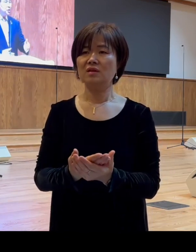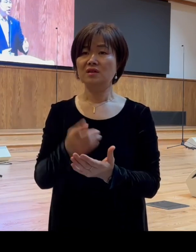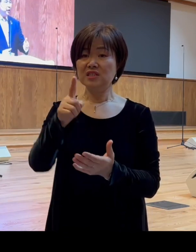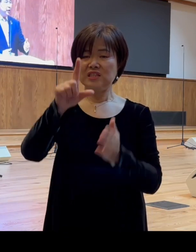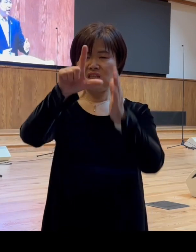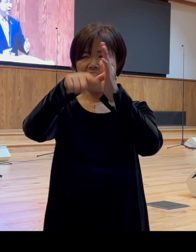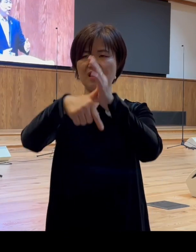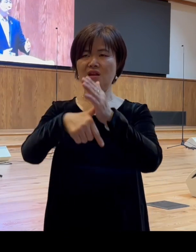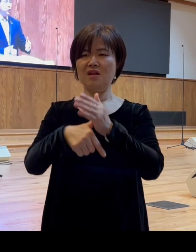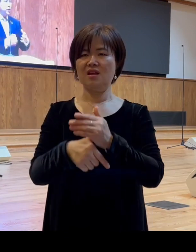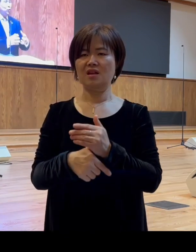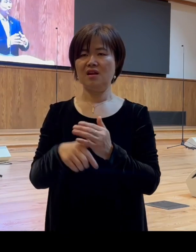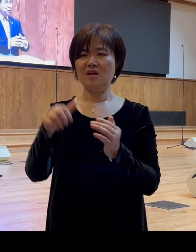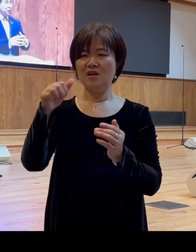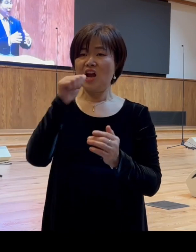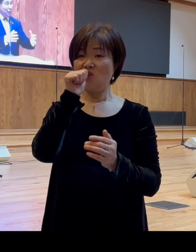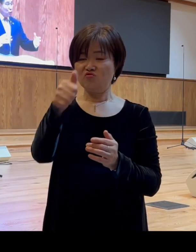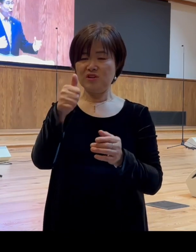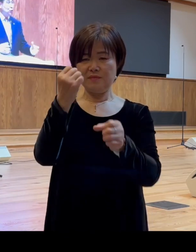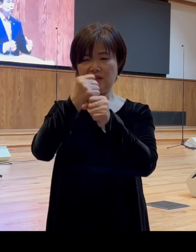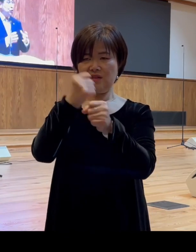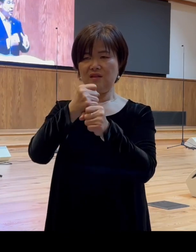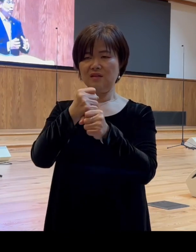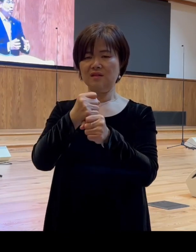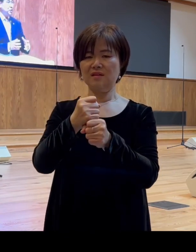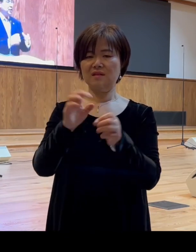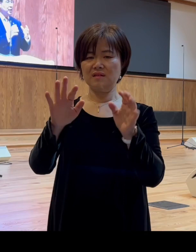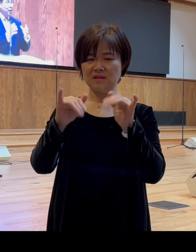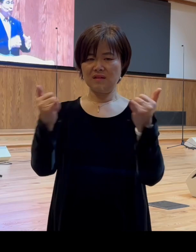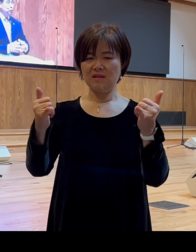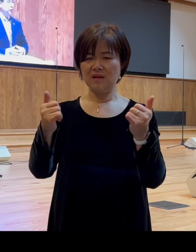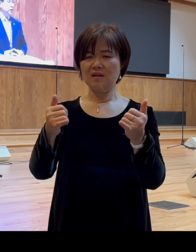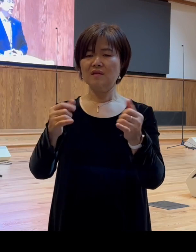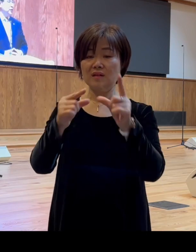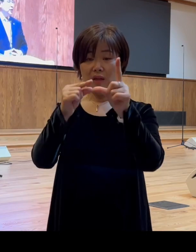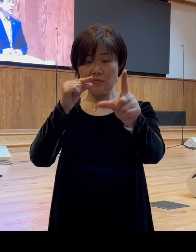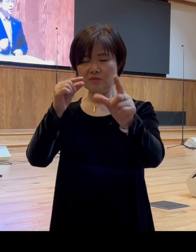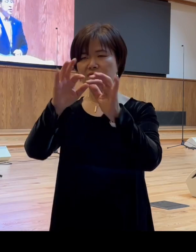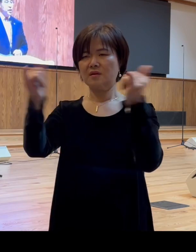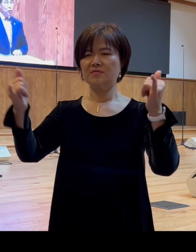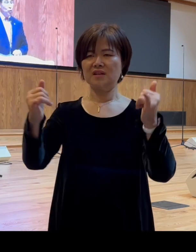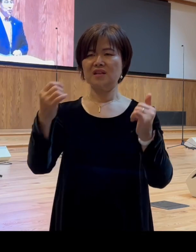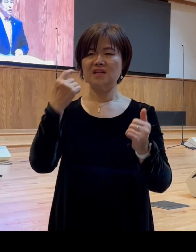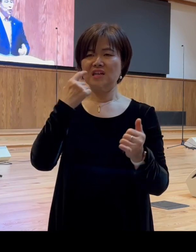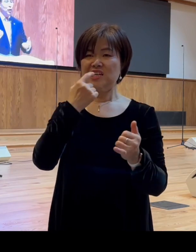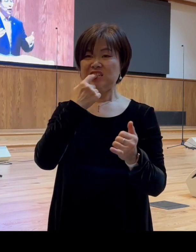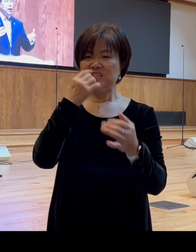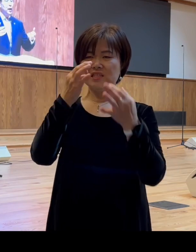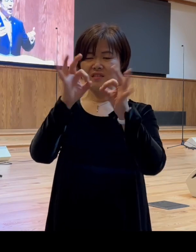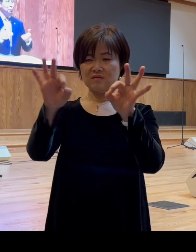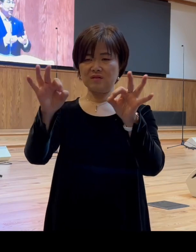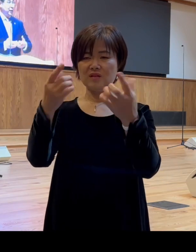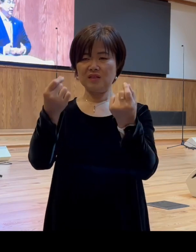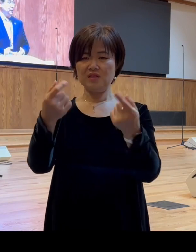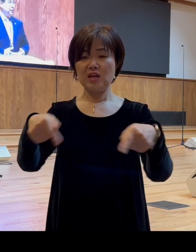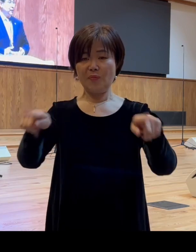구리세공업자들 에베소에 있는 구리세공업자들의 대부분이 은세공업자들과 함께 그럼